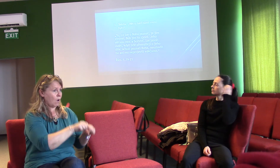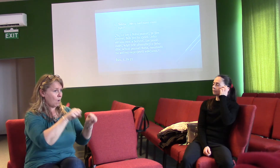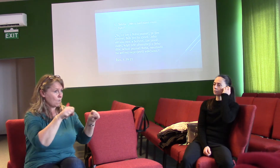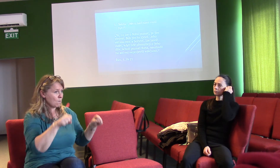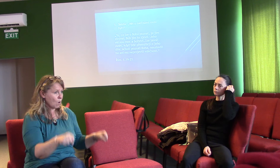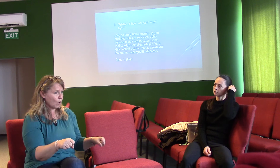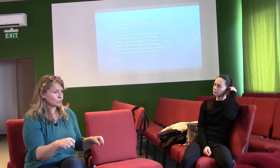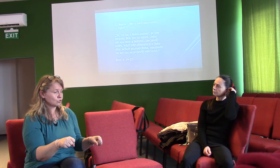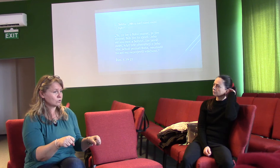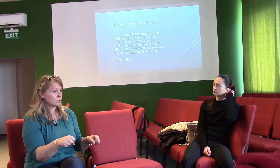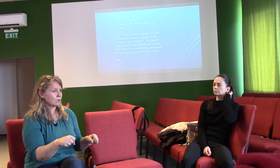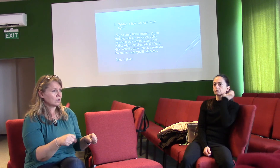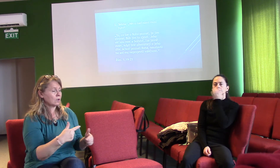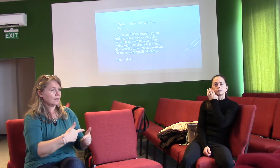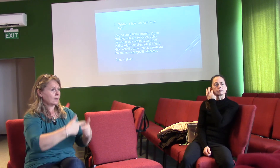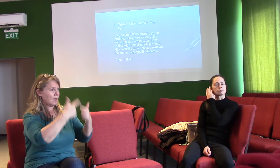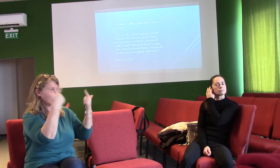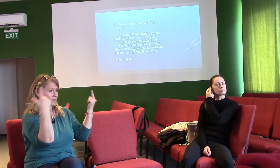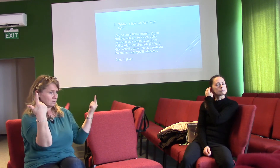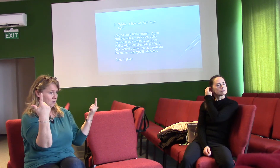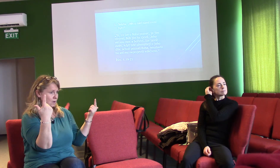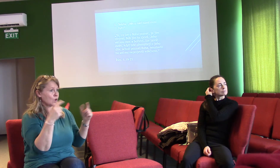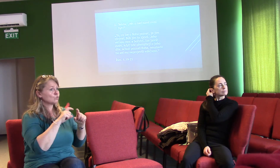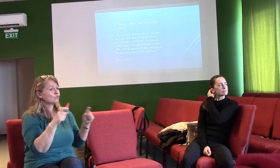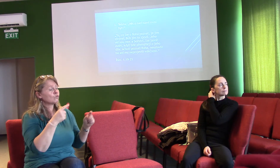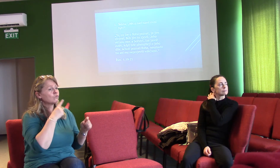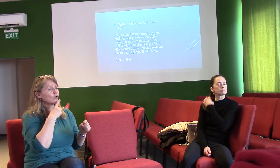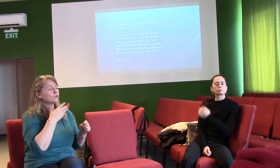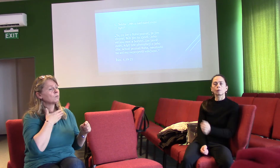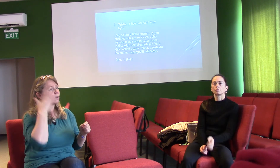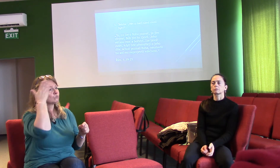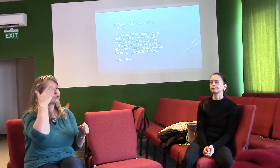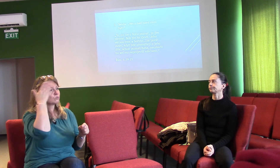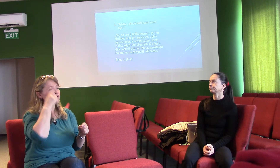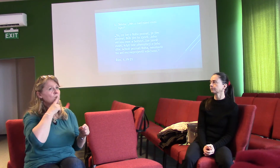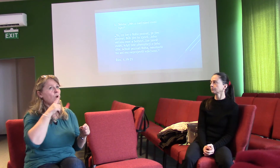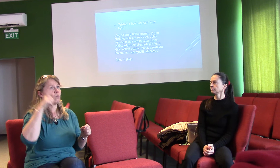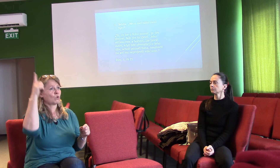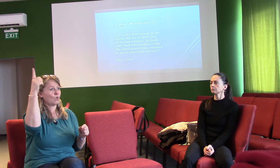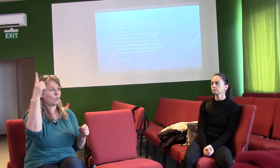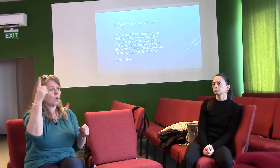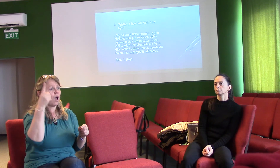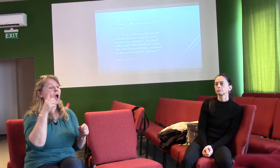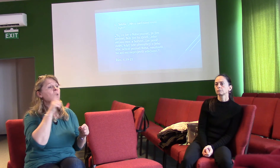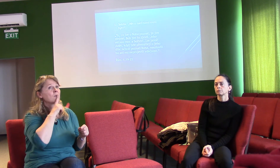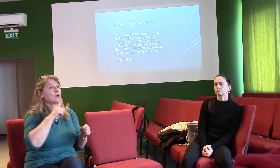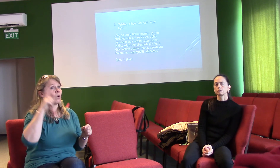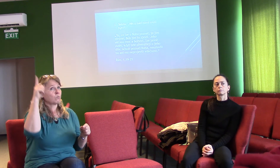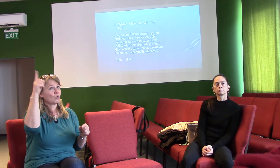jasně vidět, když lidé přemýšlejí o jeho díle. Ačkoliv poznali Boha, neoslavili ho, ani mu neprojevili